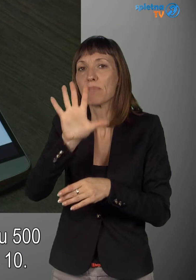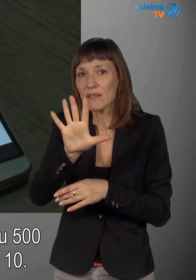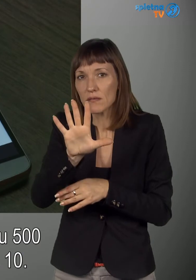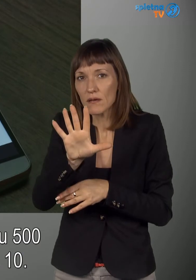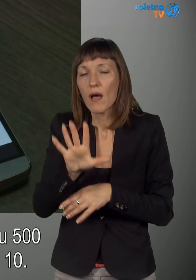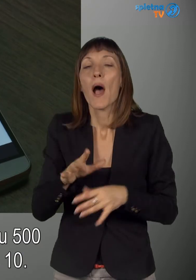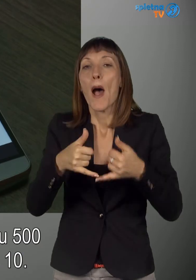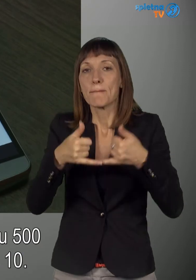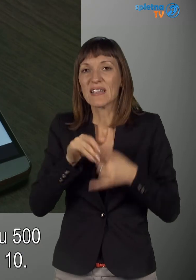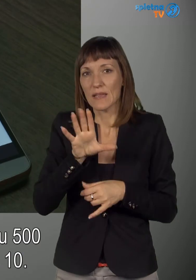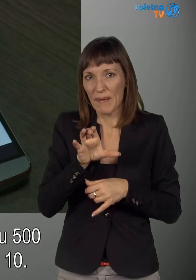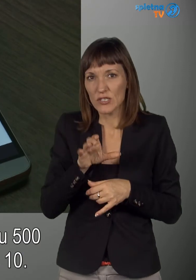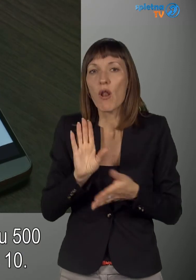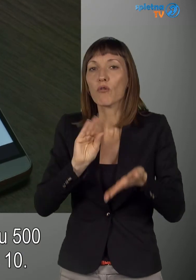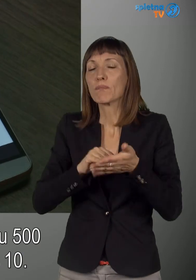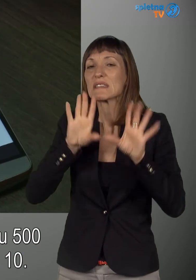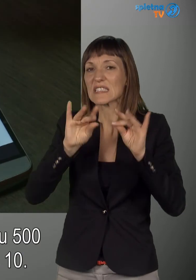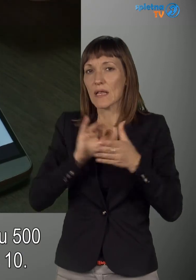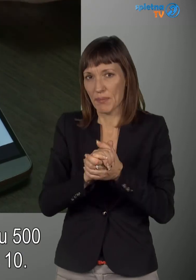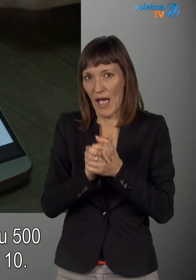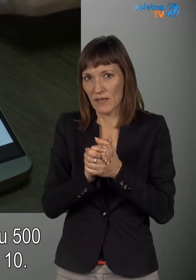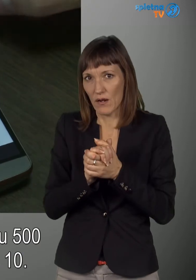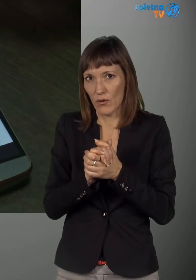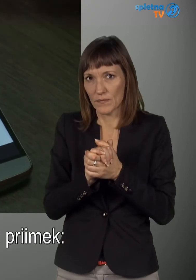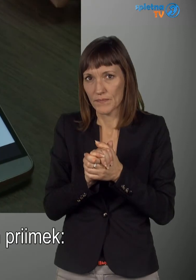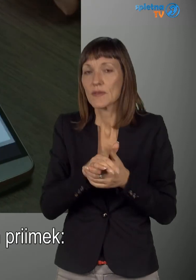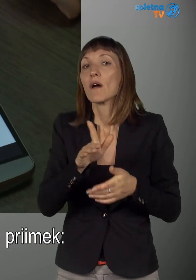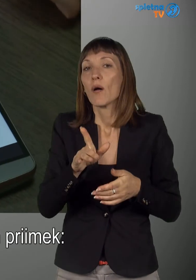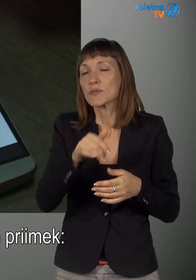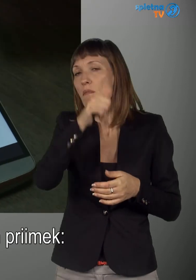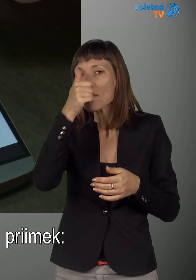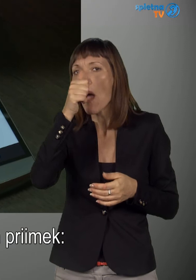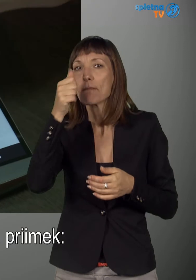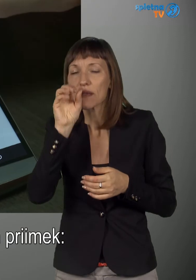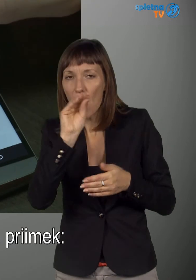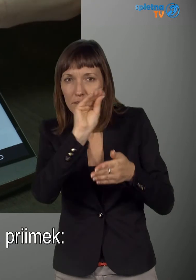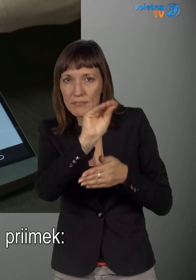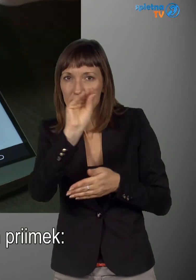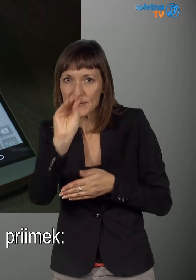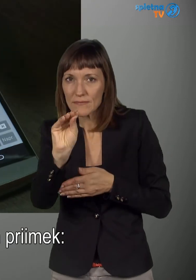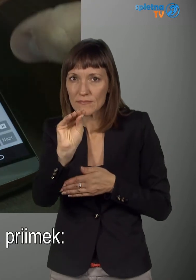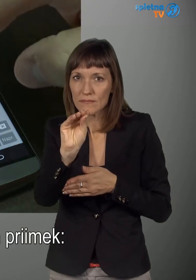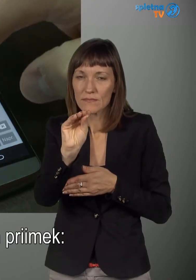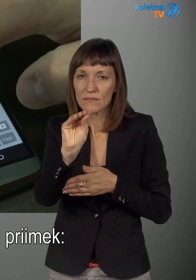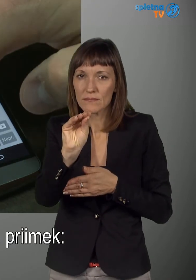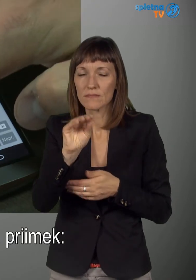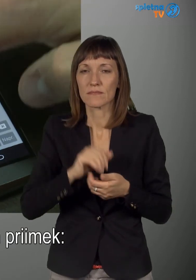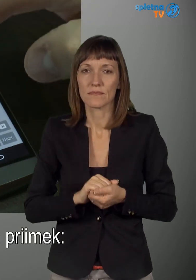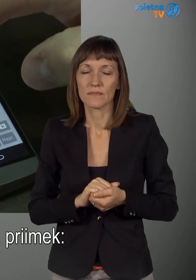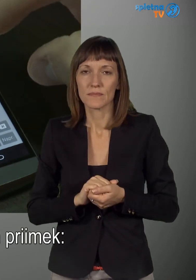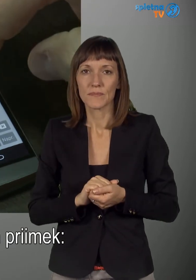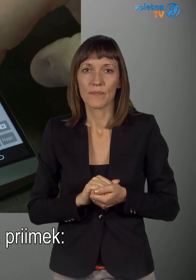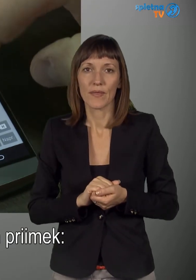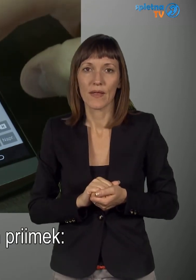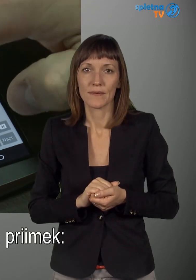pet. Paket 500 jih lahko dodaš deset. In potem izbereš ime in prijimek. Janos